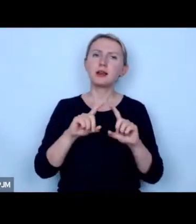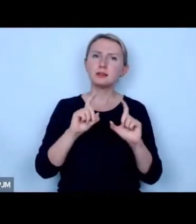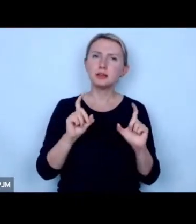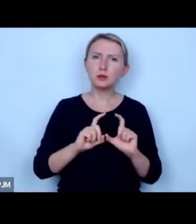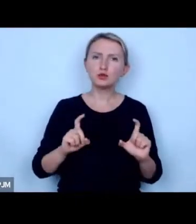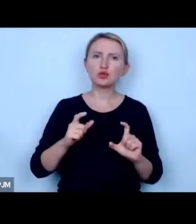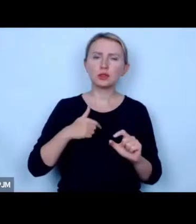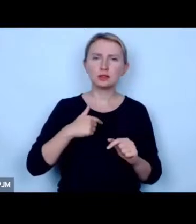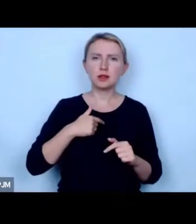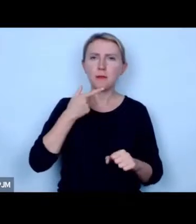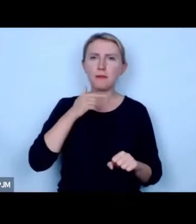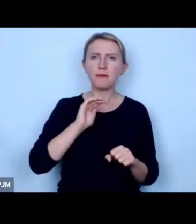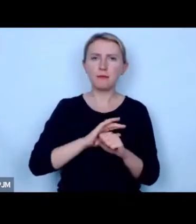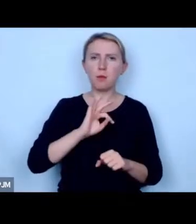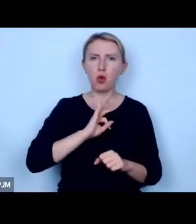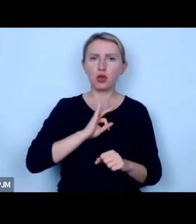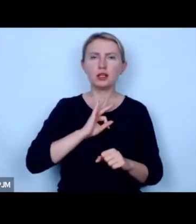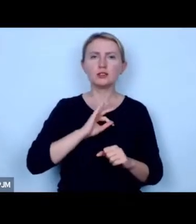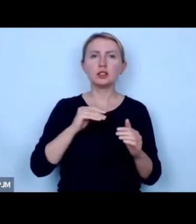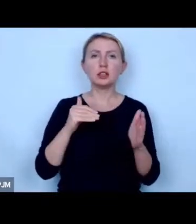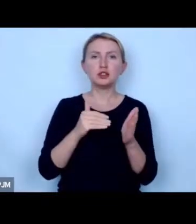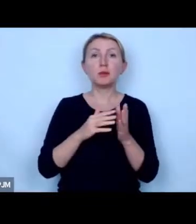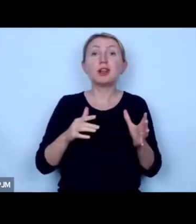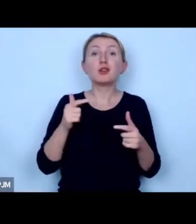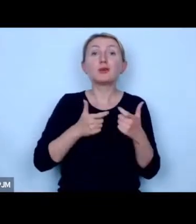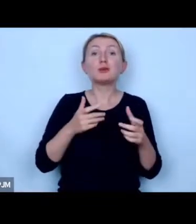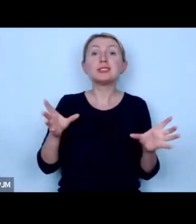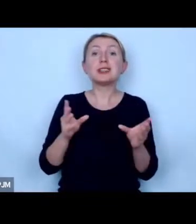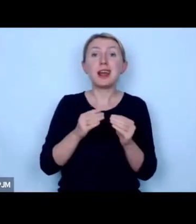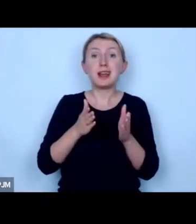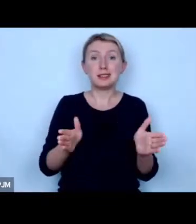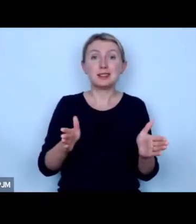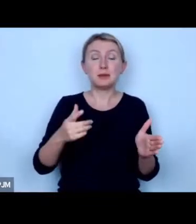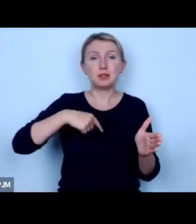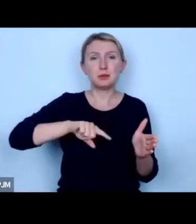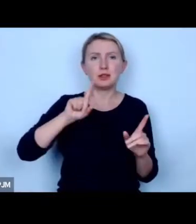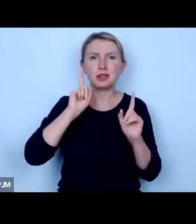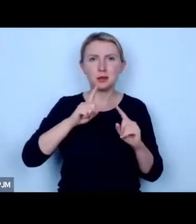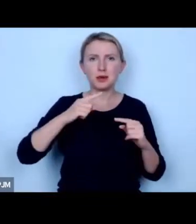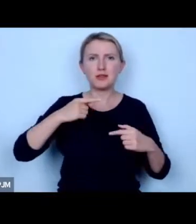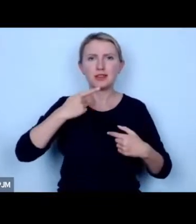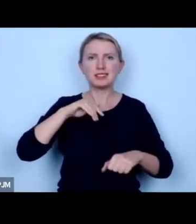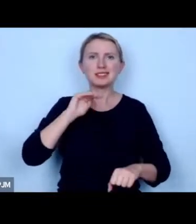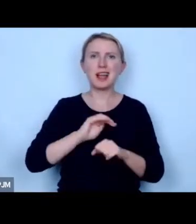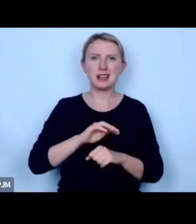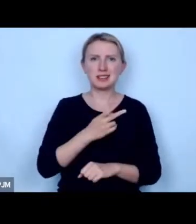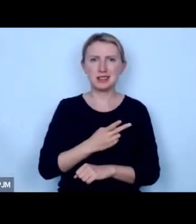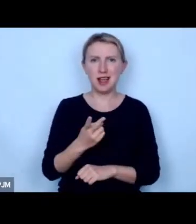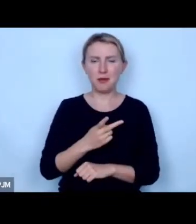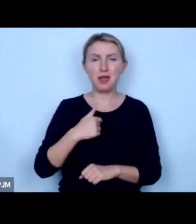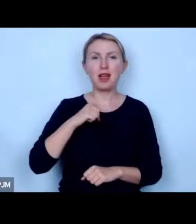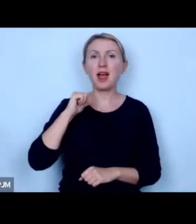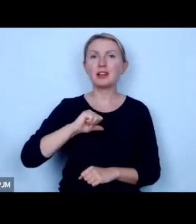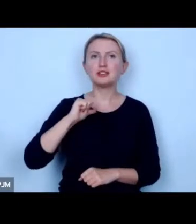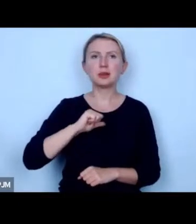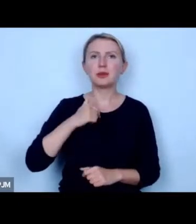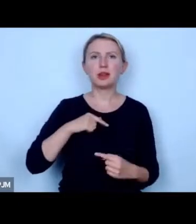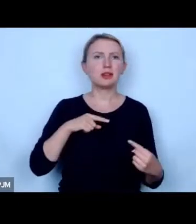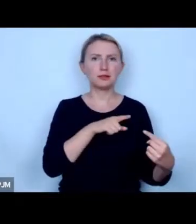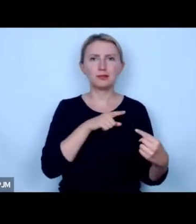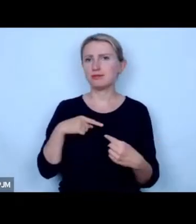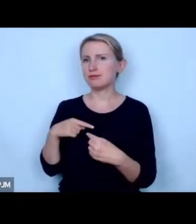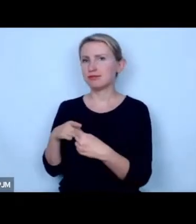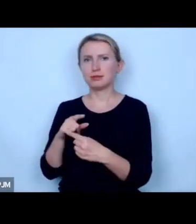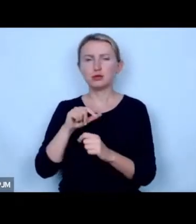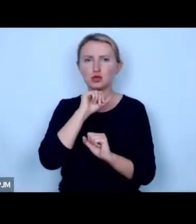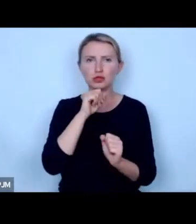obstaję przy swoim że należy to robić równolegle i że my się w gruncie rzeczy głęboko zgadzamy ja na przykład siebie osobiście nie przypisuję do żadnej z